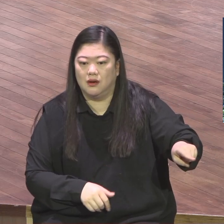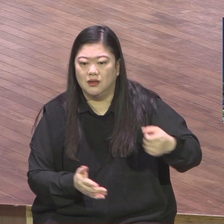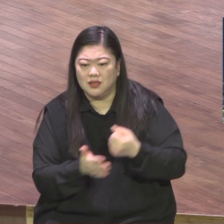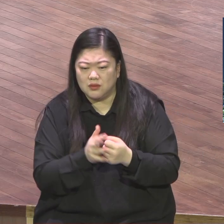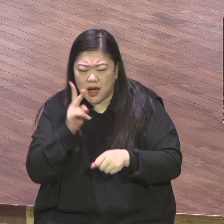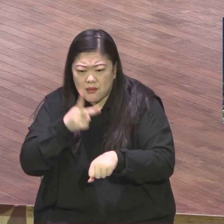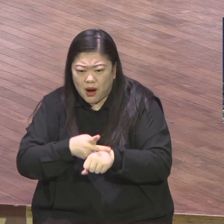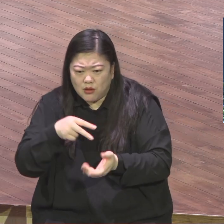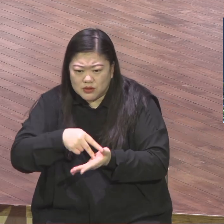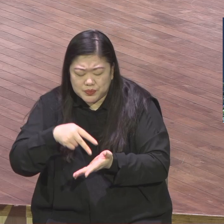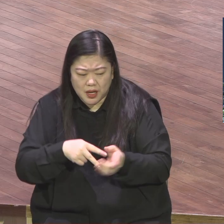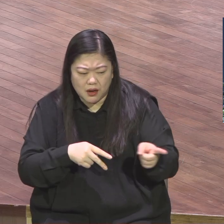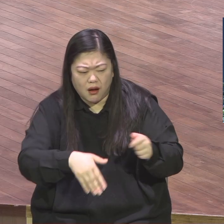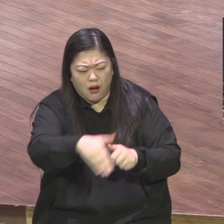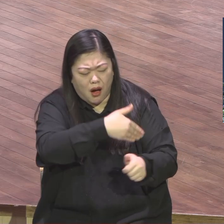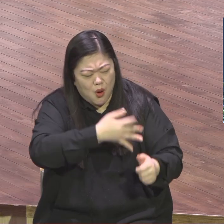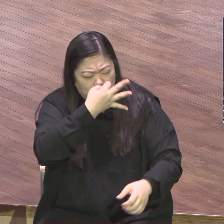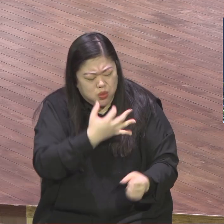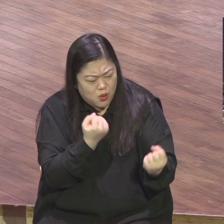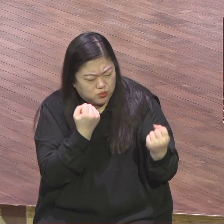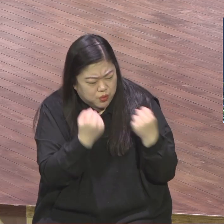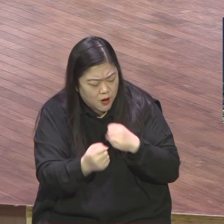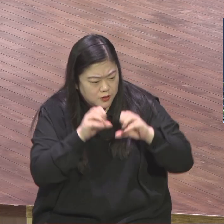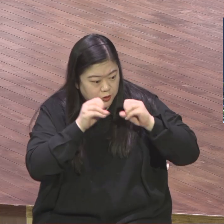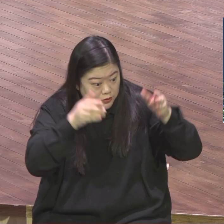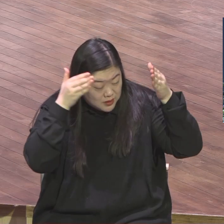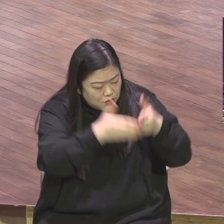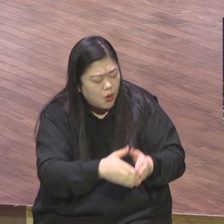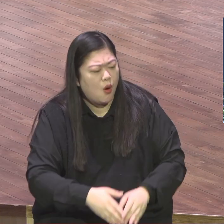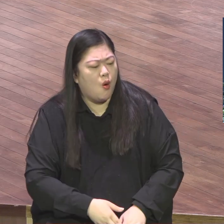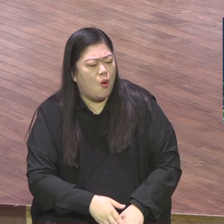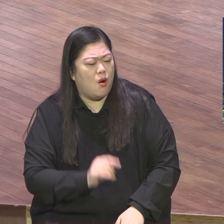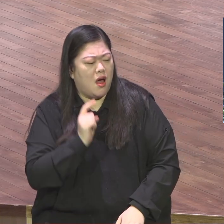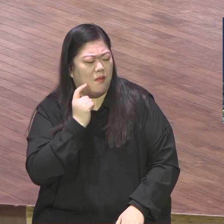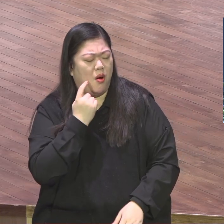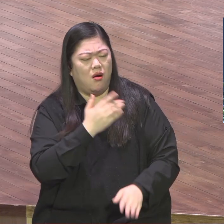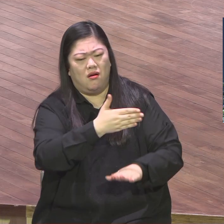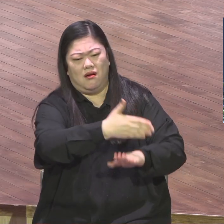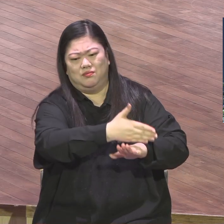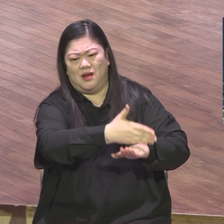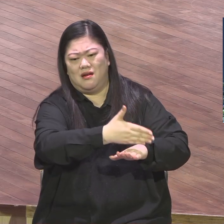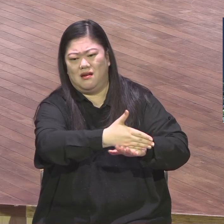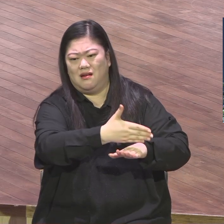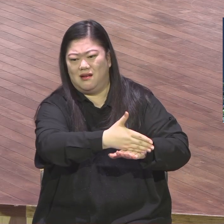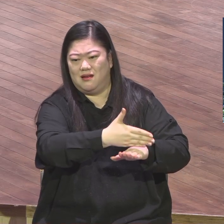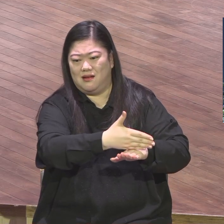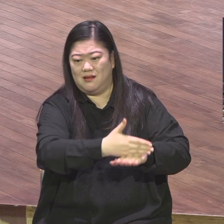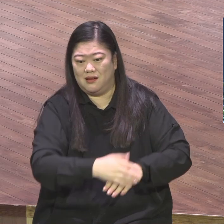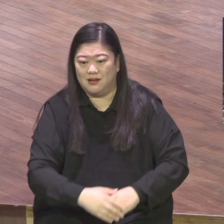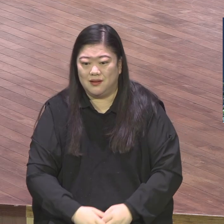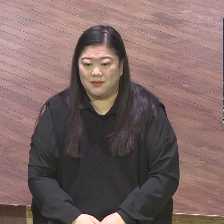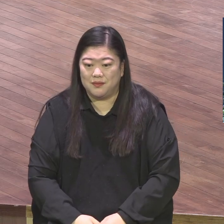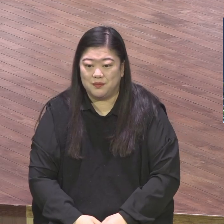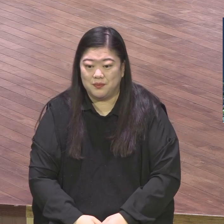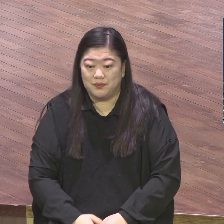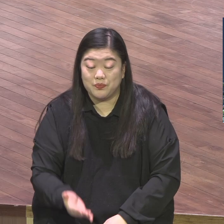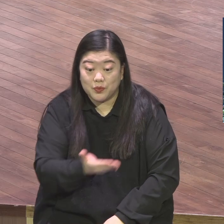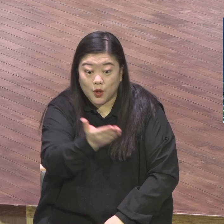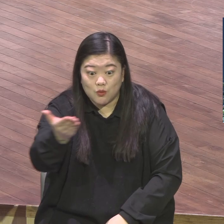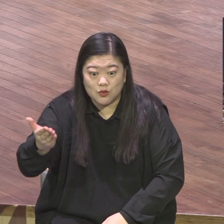복음을 위해서 이 복음을 위해서 헌당한 여러분들 헌당한 헌당한 여러분들